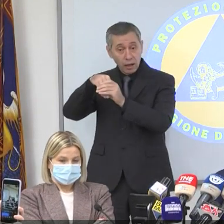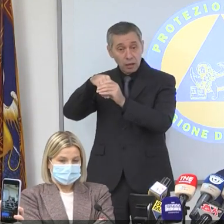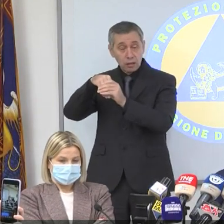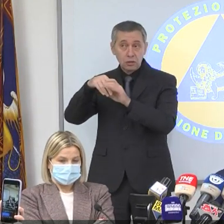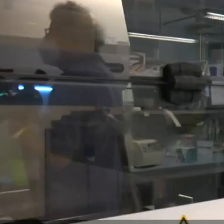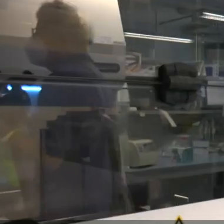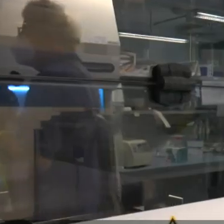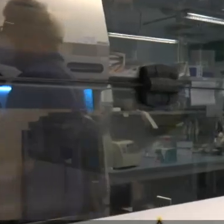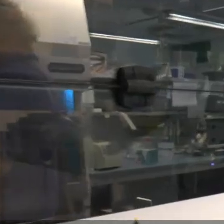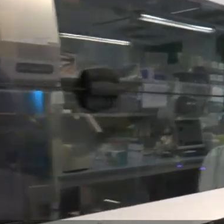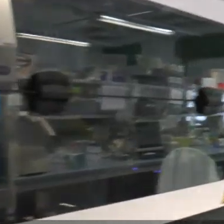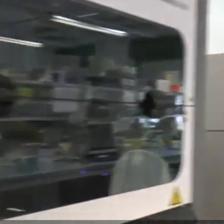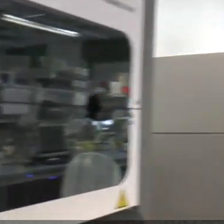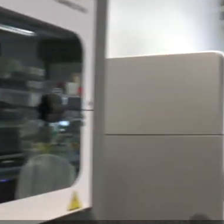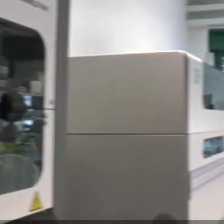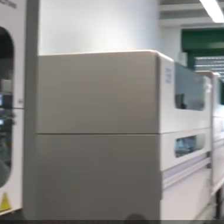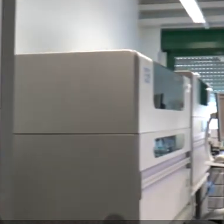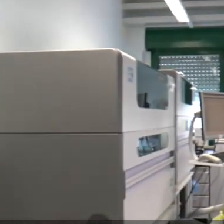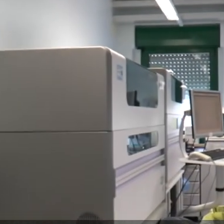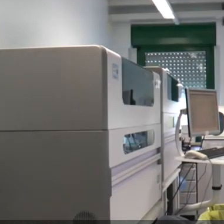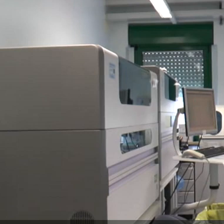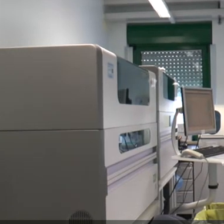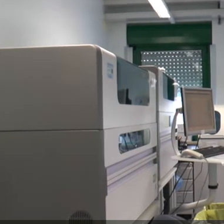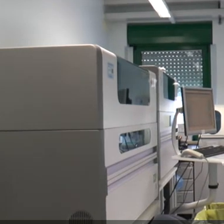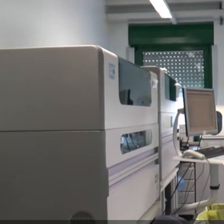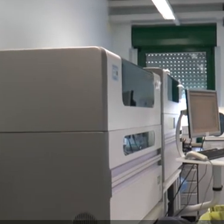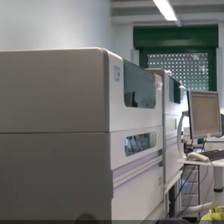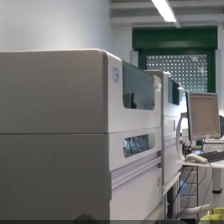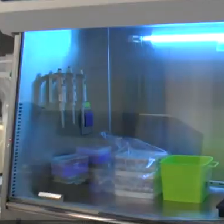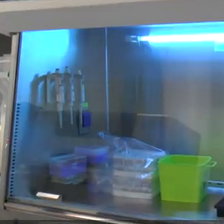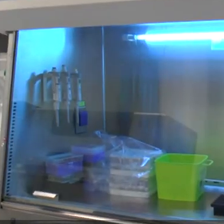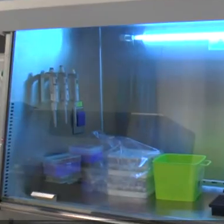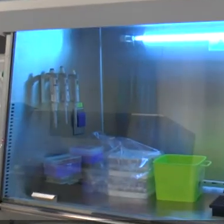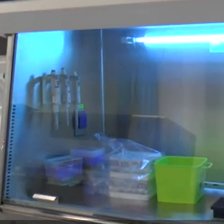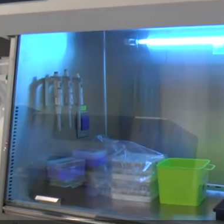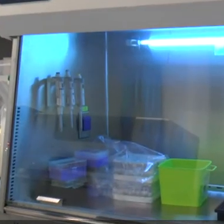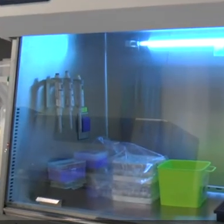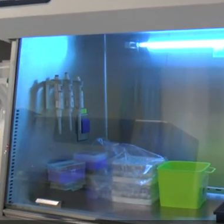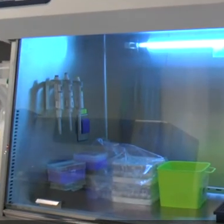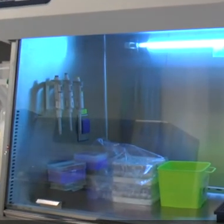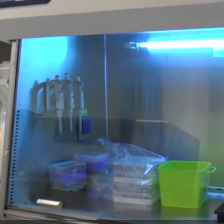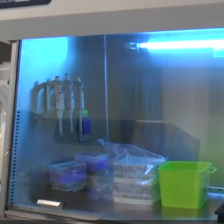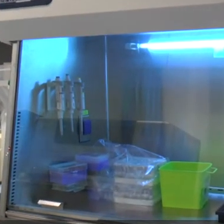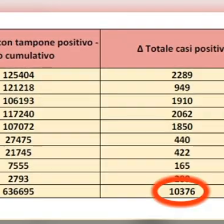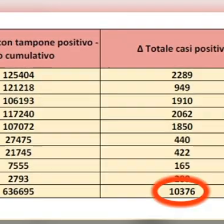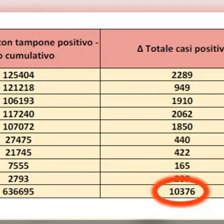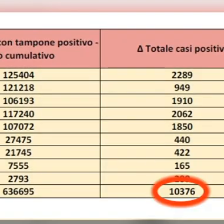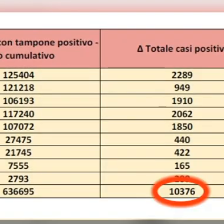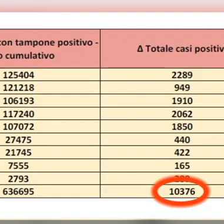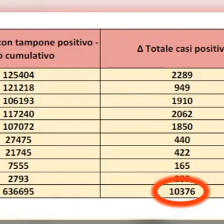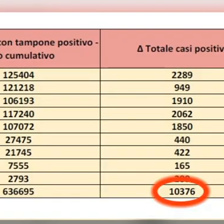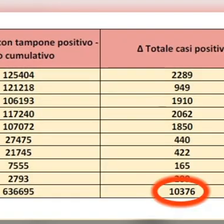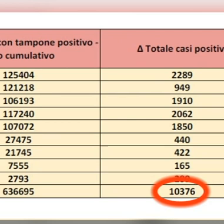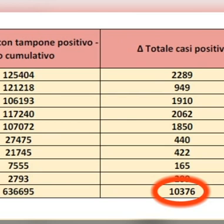più, ci sarà un terzo. C'è l'eraffronto diretto con il Capodanno di un anno fa e poi i dati di giornata che segnano un'ulteriore